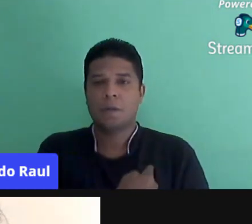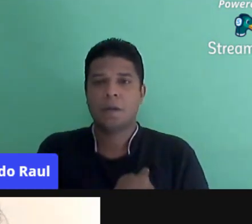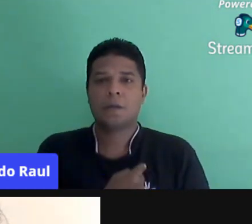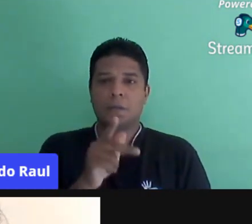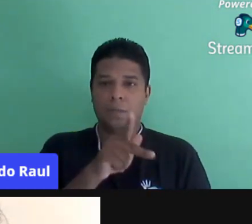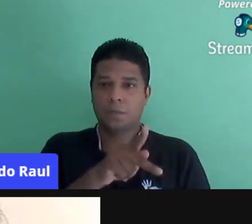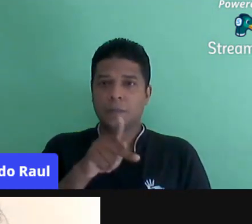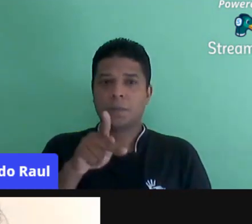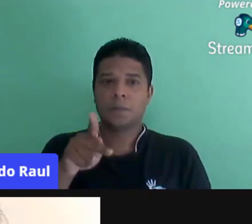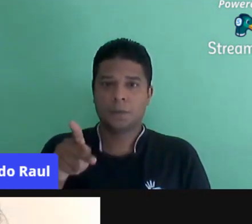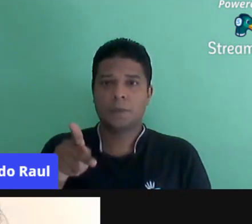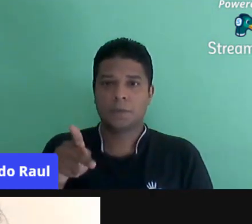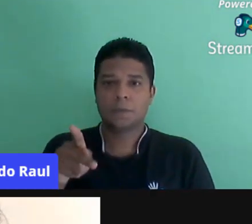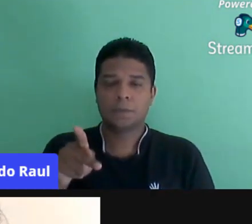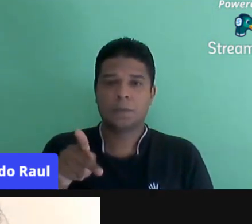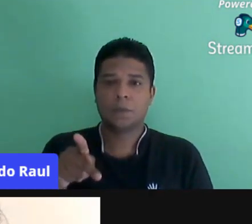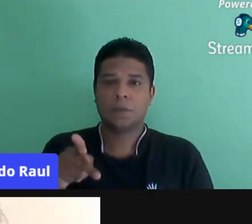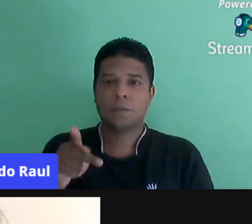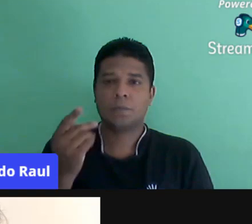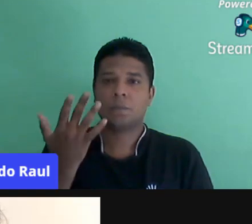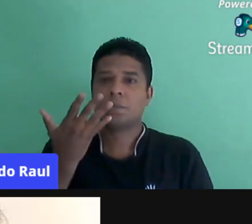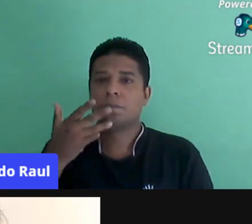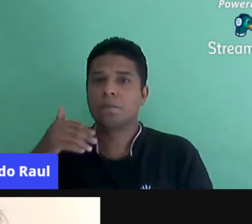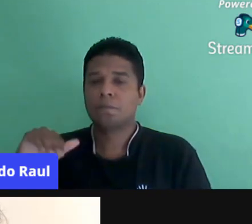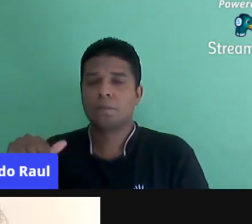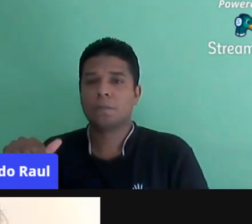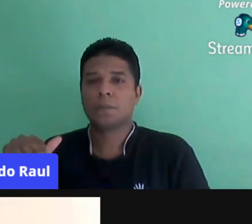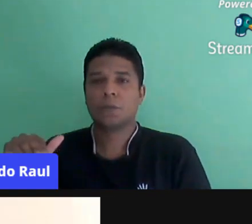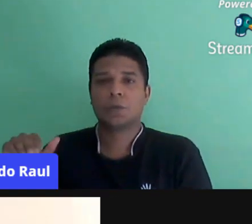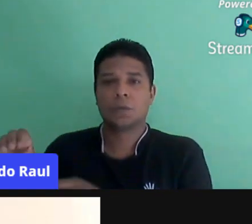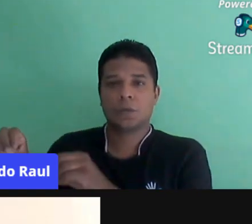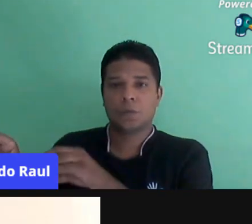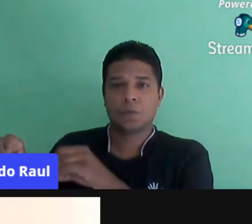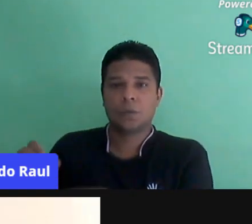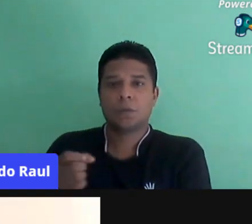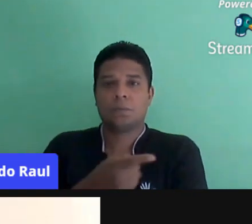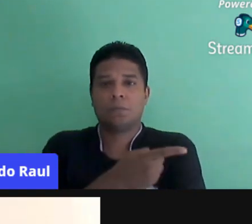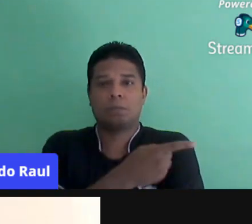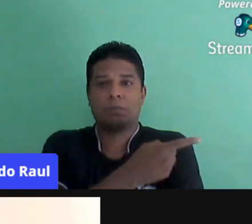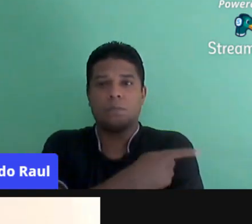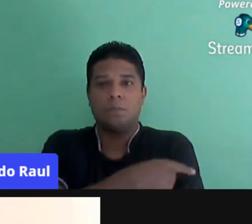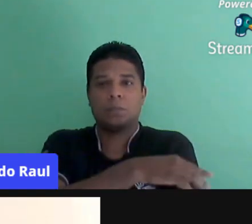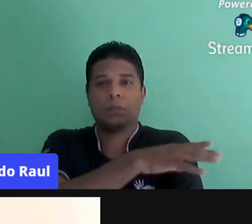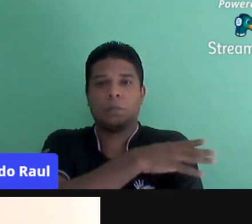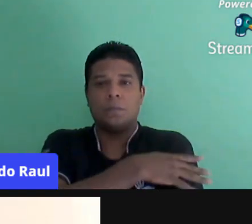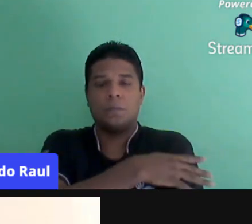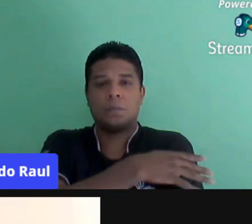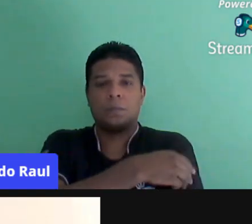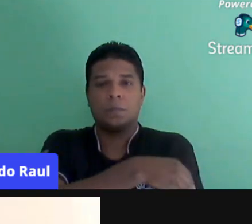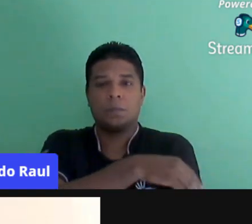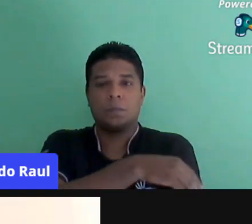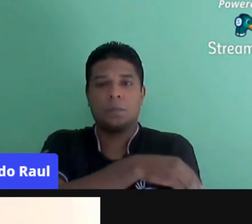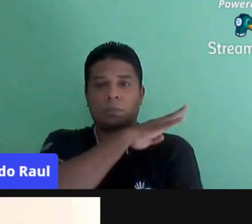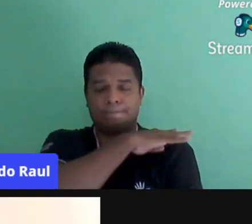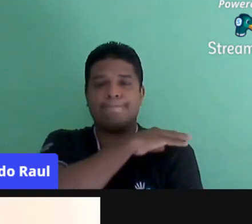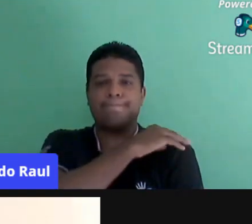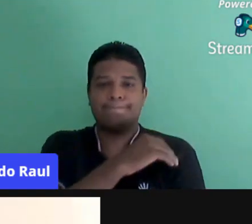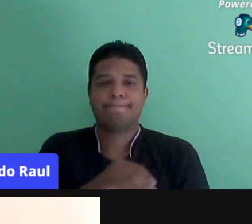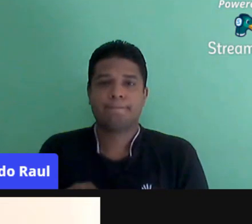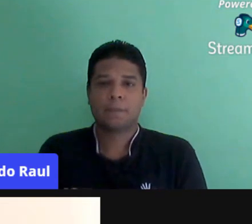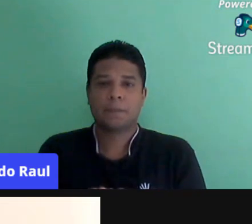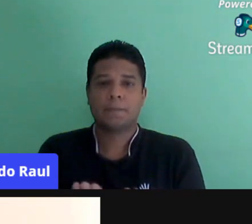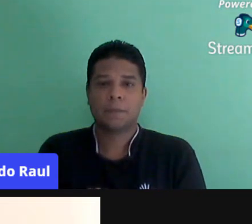professores, tanto da educação infantil, anos iniciais, ensino médio, e também do ensino superior, fomos